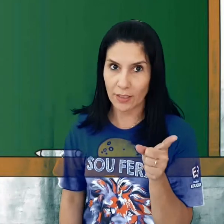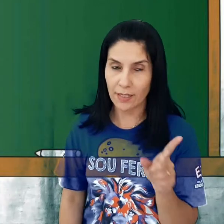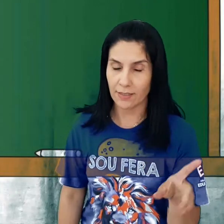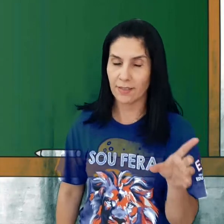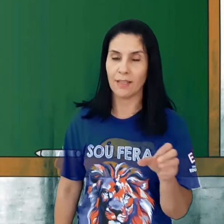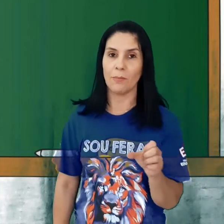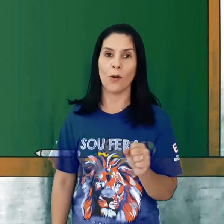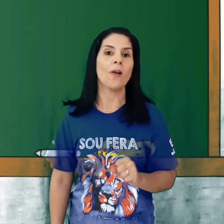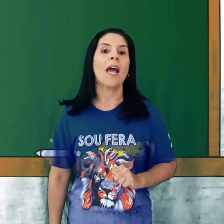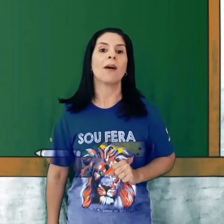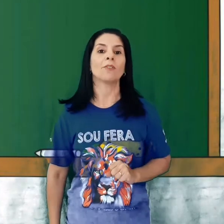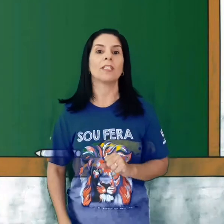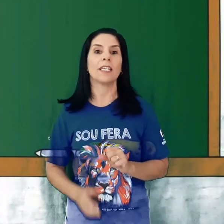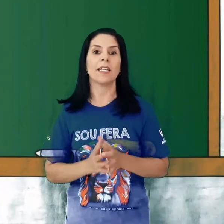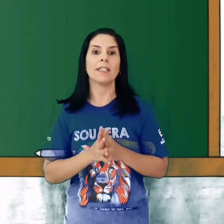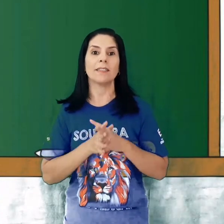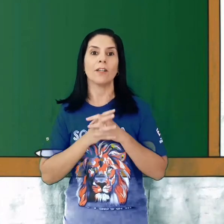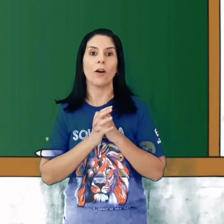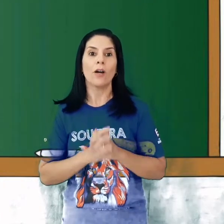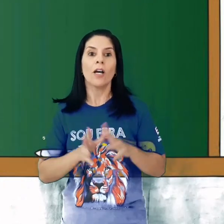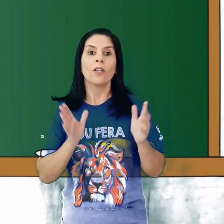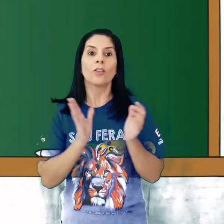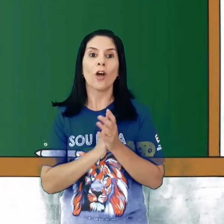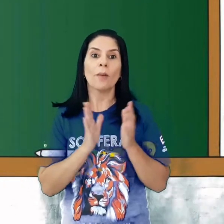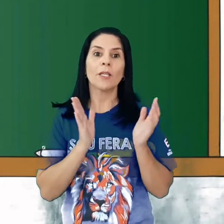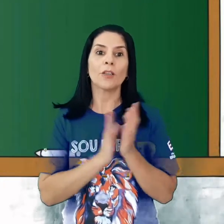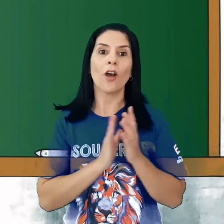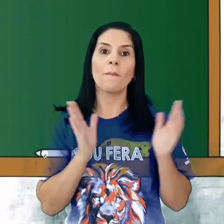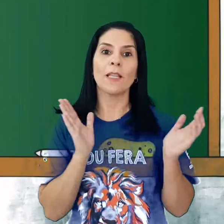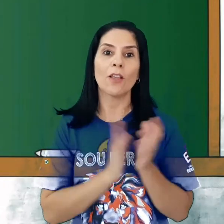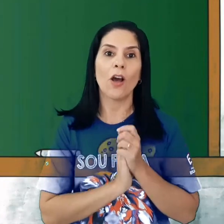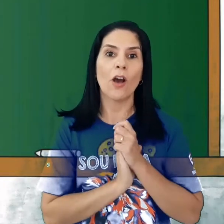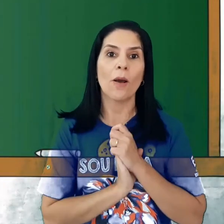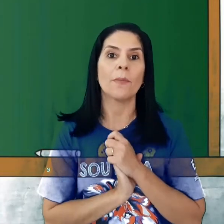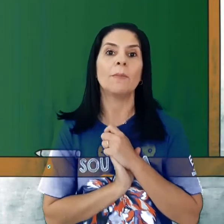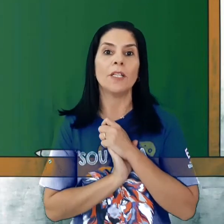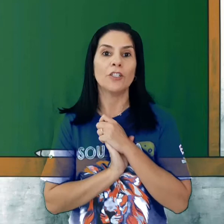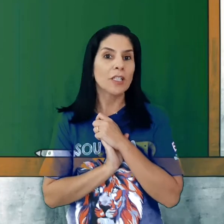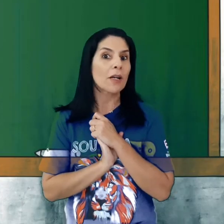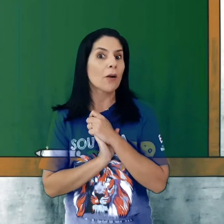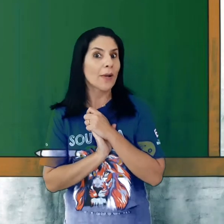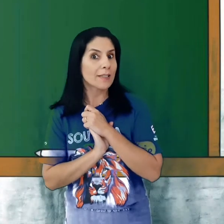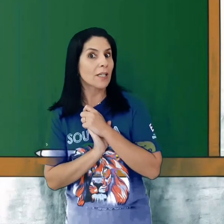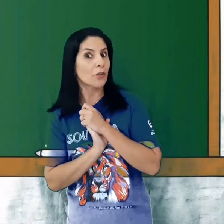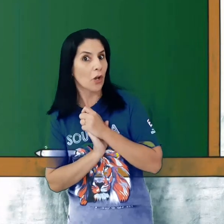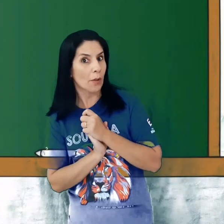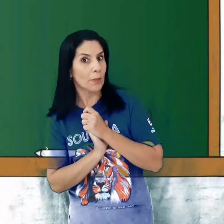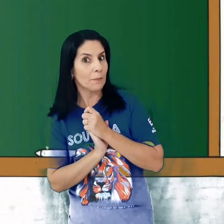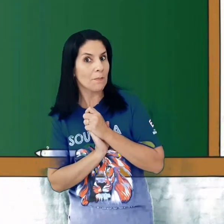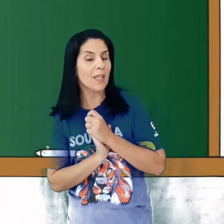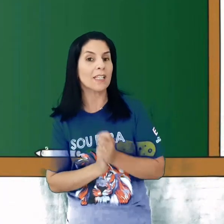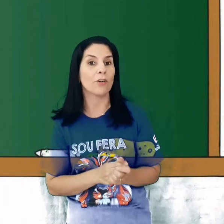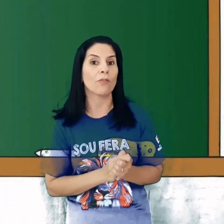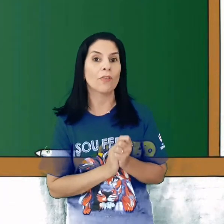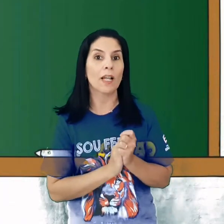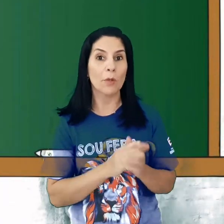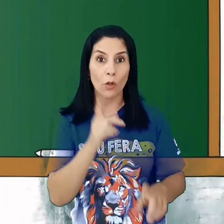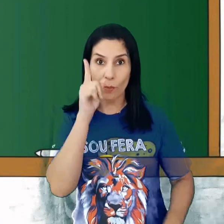Thaís, tá bom? A musiquinha é assim, olha. Tome, tome, tome, me diga qual é seu nome. Então, eu vou falar meu nome